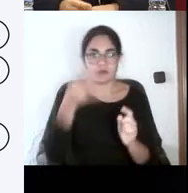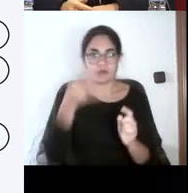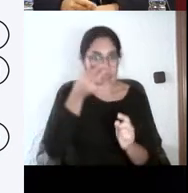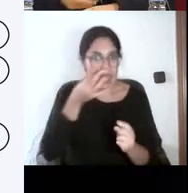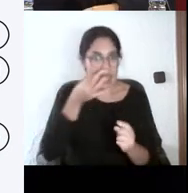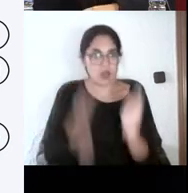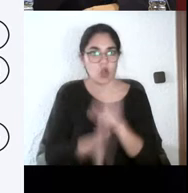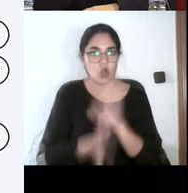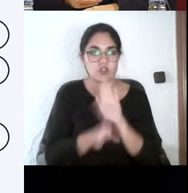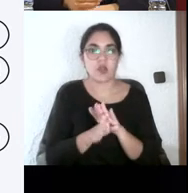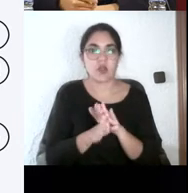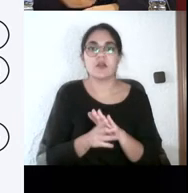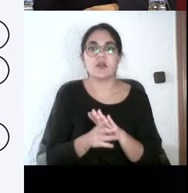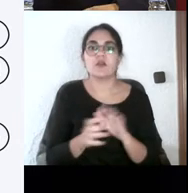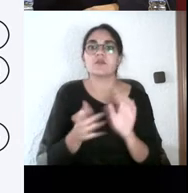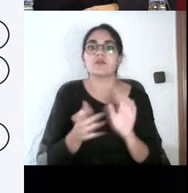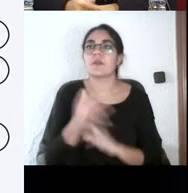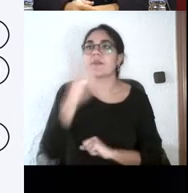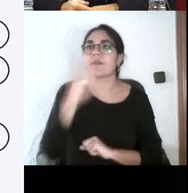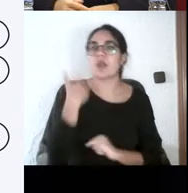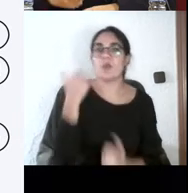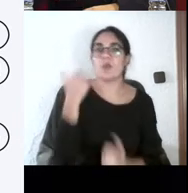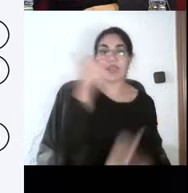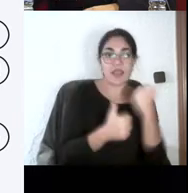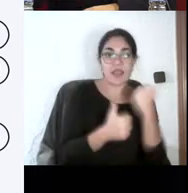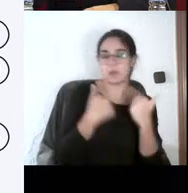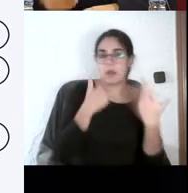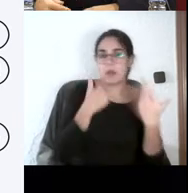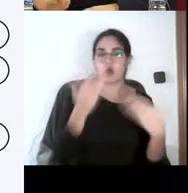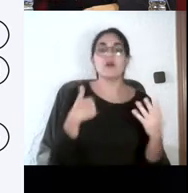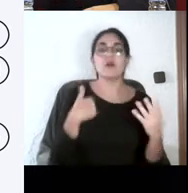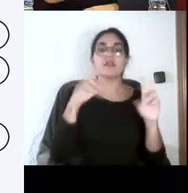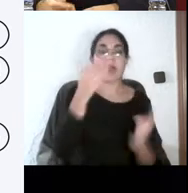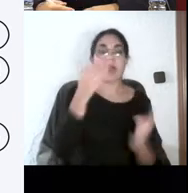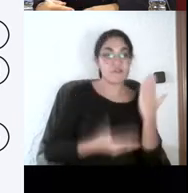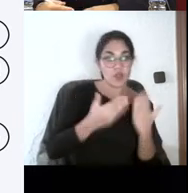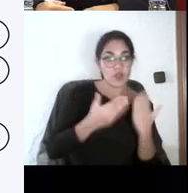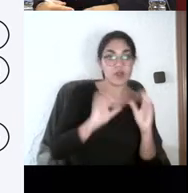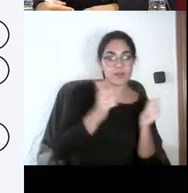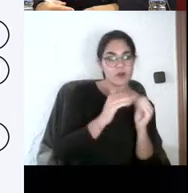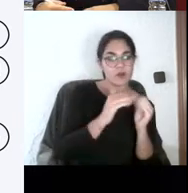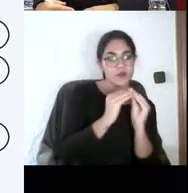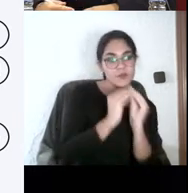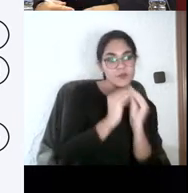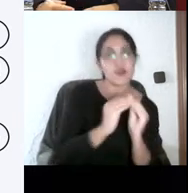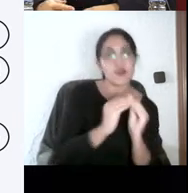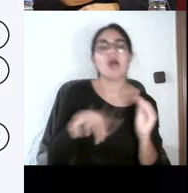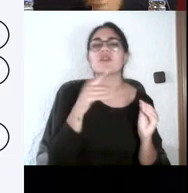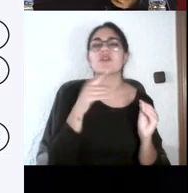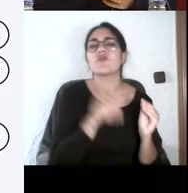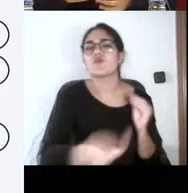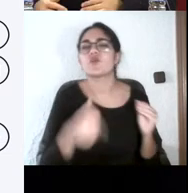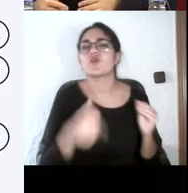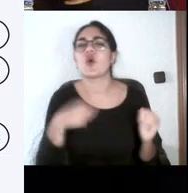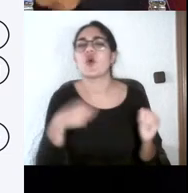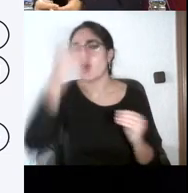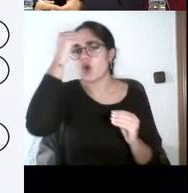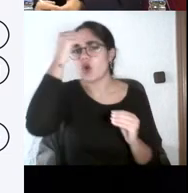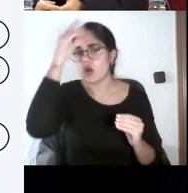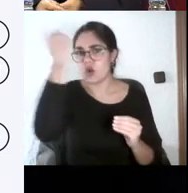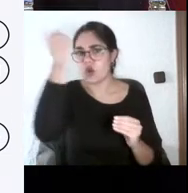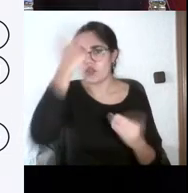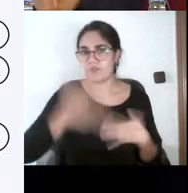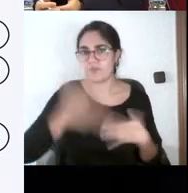decir, si después de evaluarte en ese proceso llegas a comprender los conceptos posteriormente, no es que recuperes, es que has